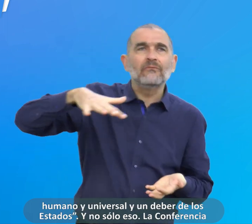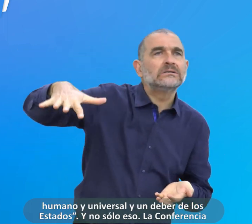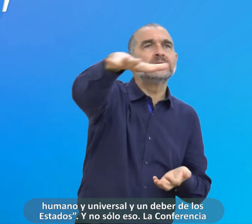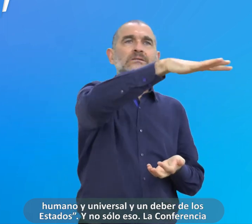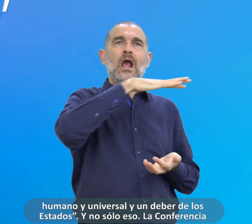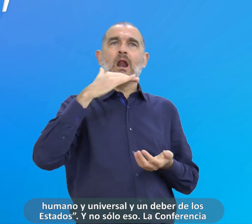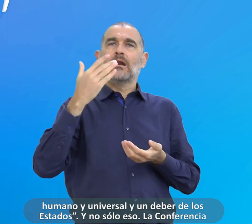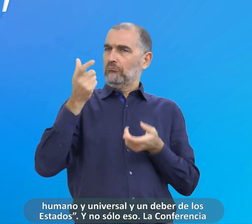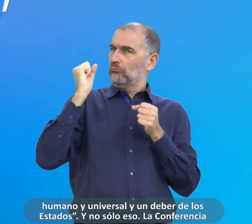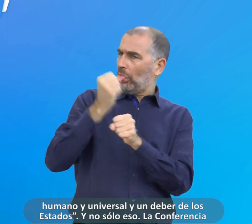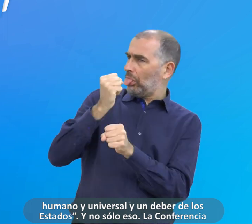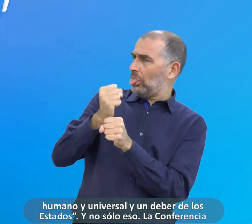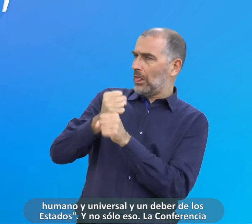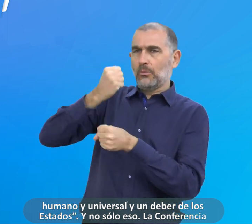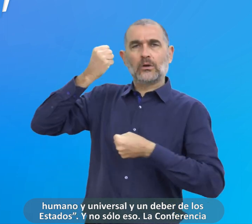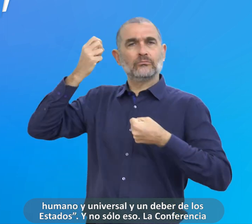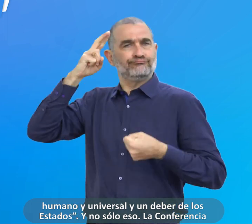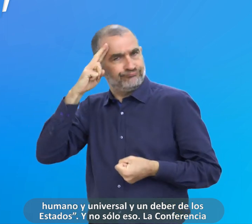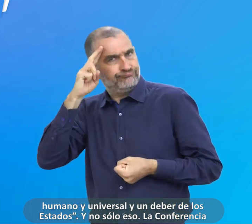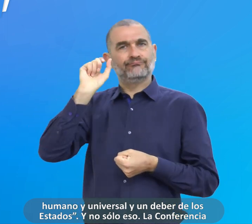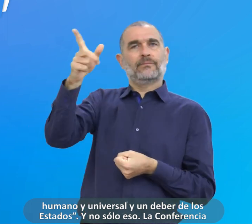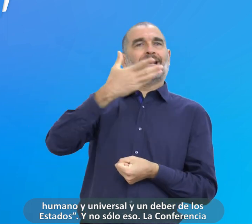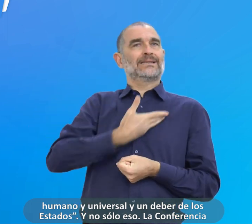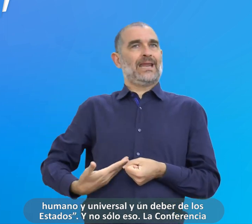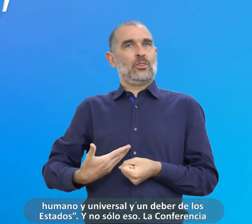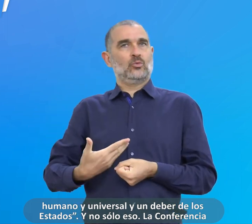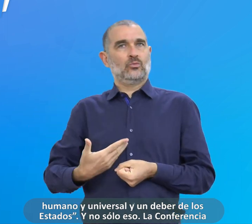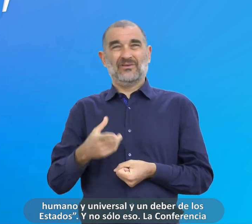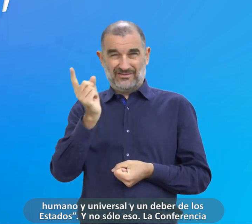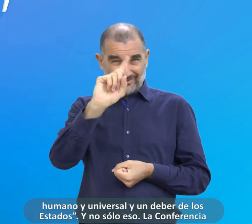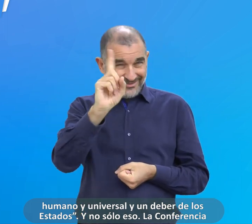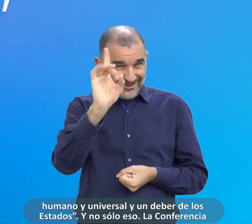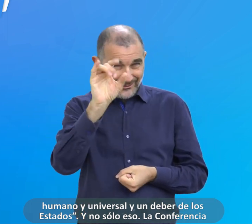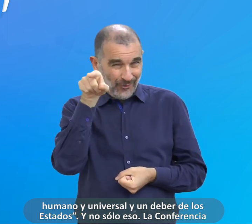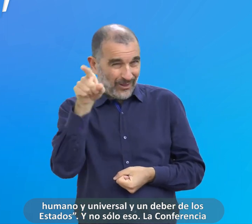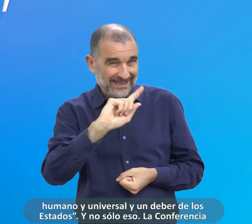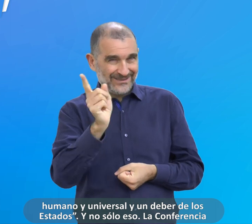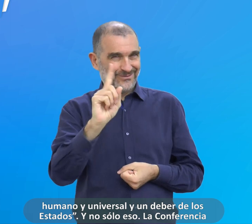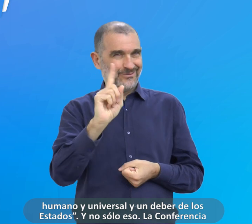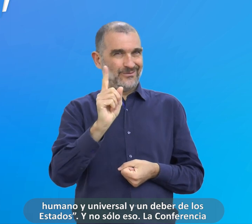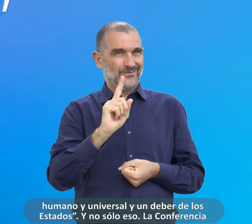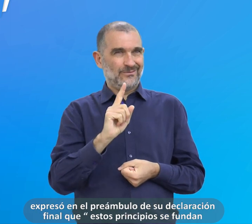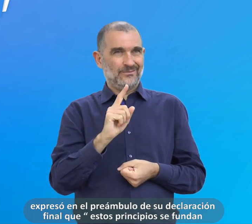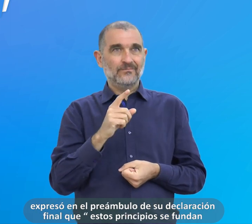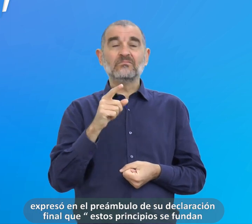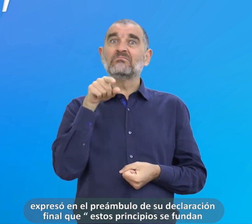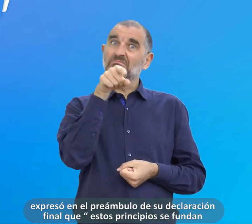humano y universal y un deber de los estados. Y no solo